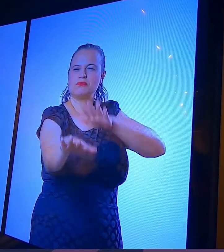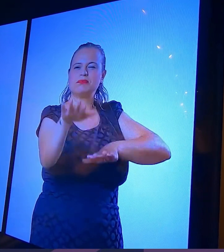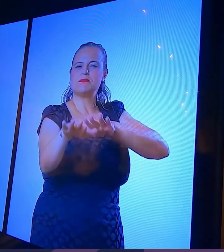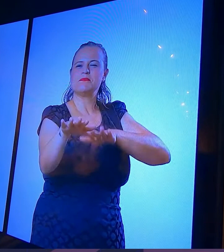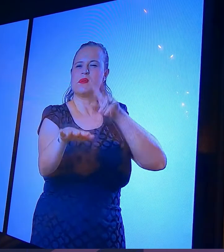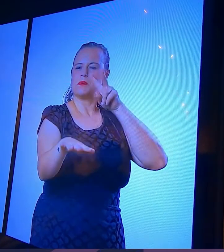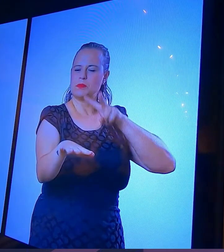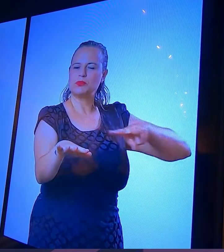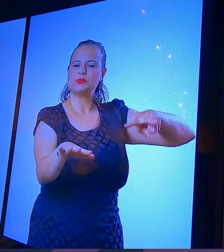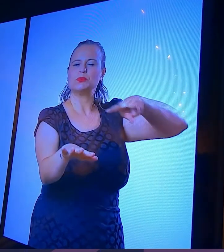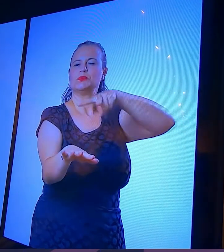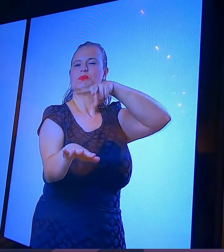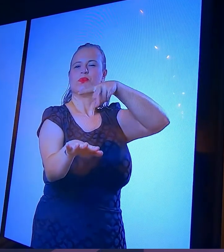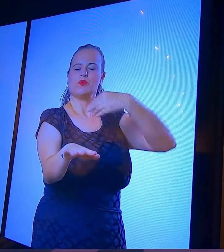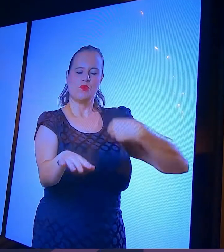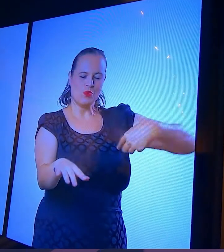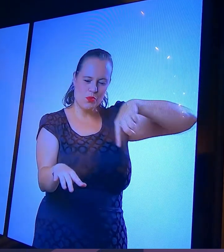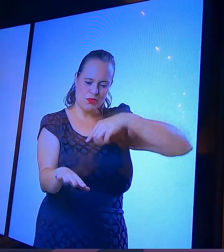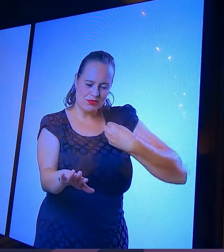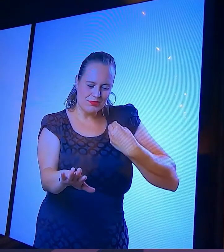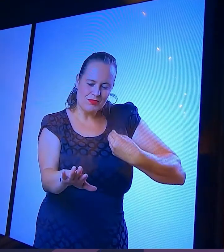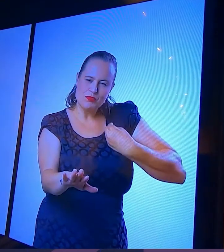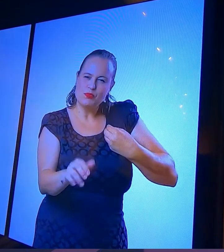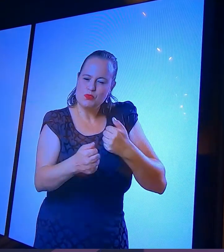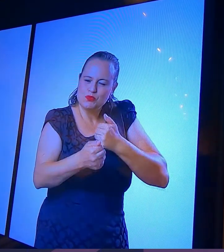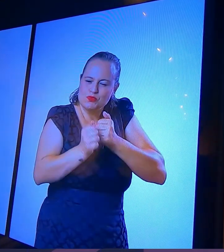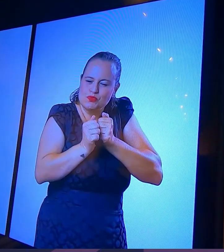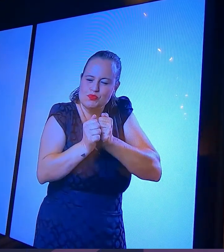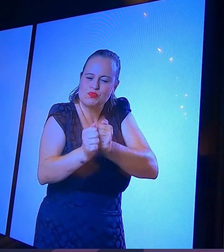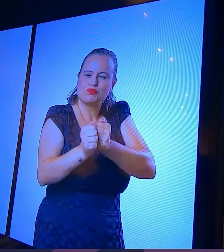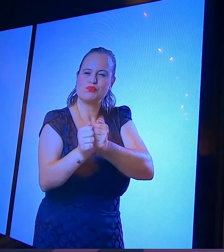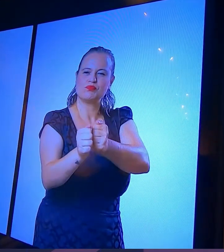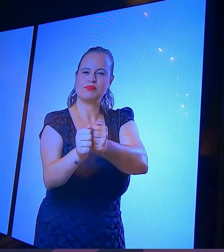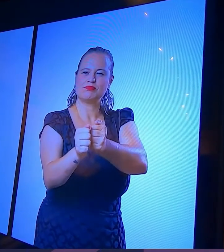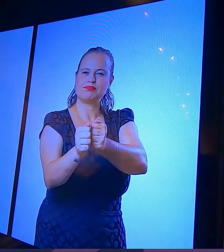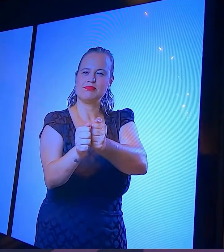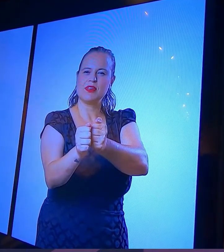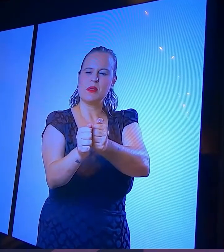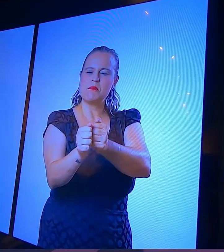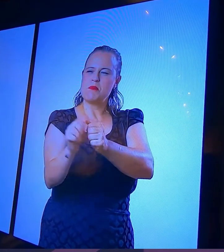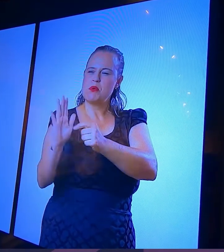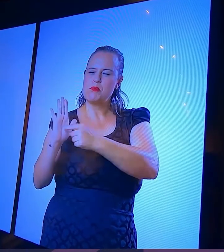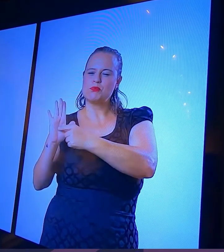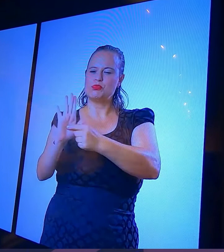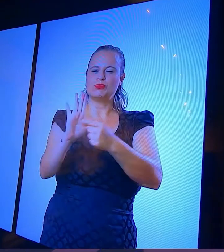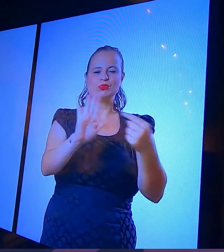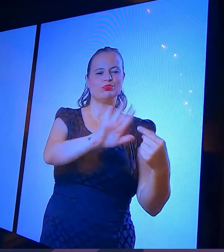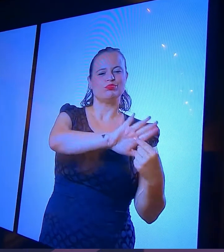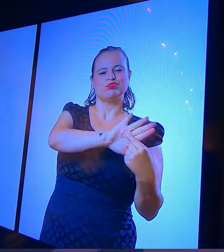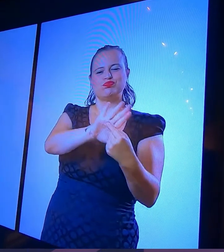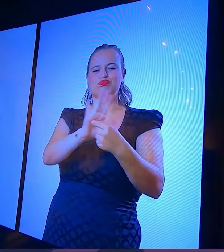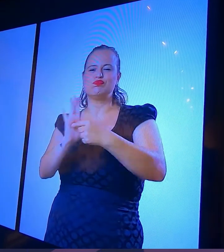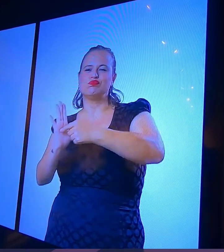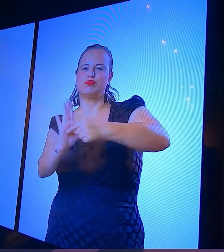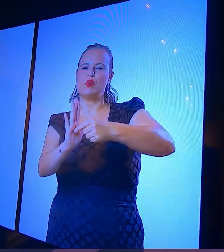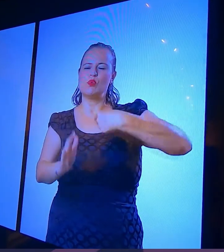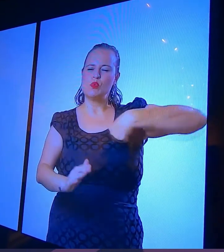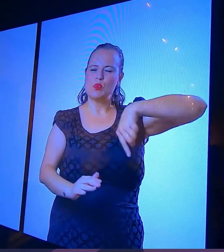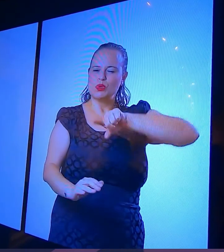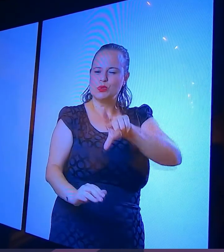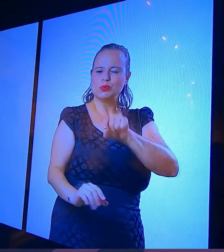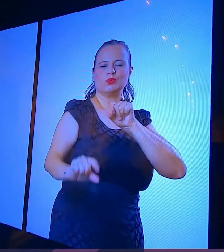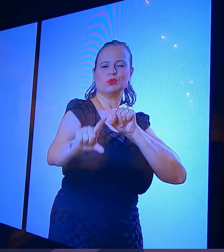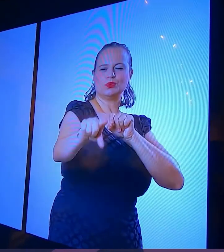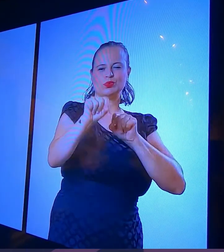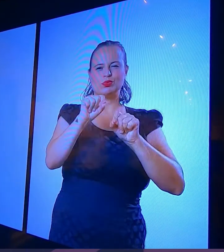cada um de nós, que estamos vivos neste aqui e agora. Ela reflete cada escolha que fazemos e assim vai criando um